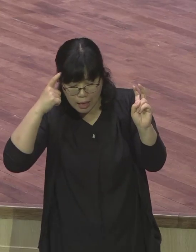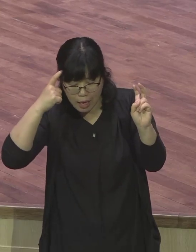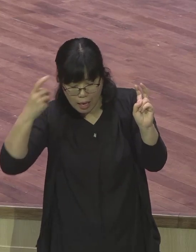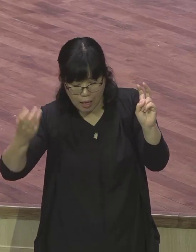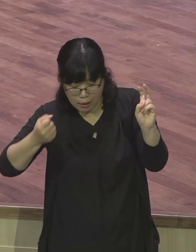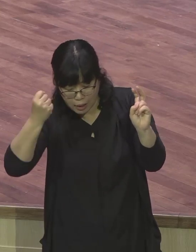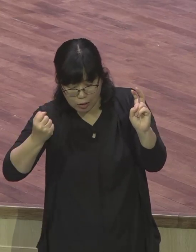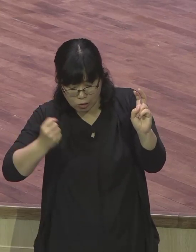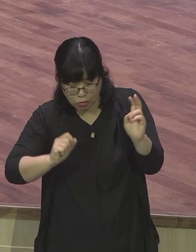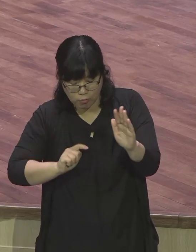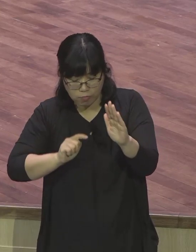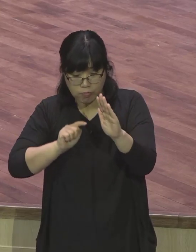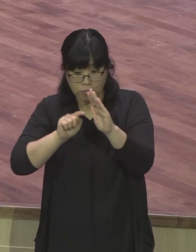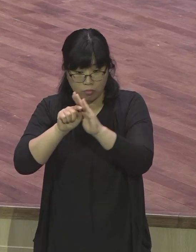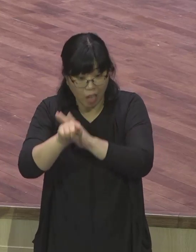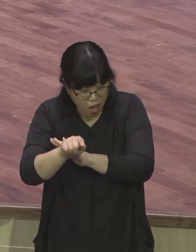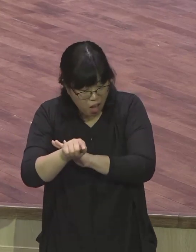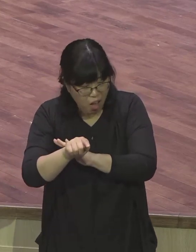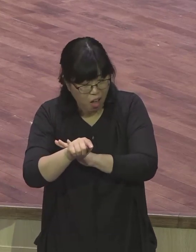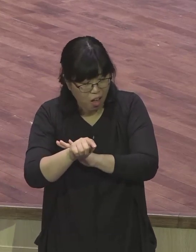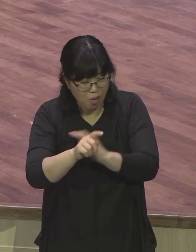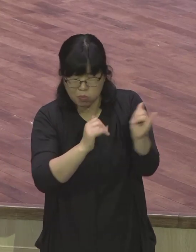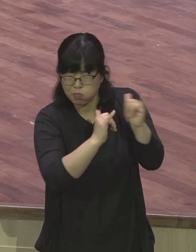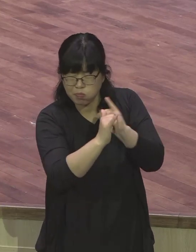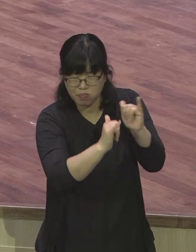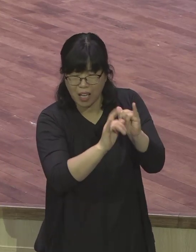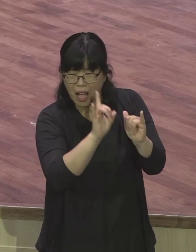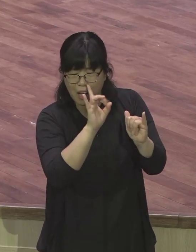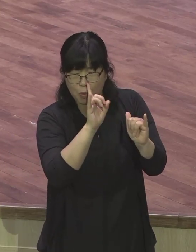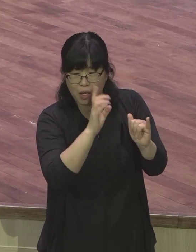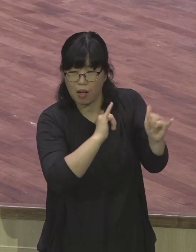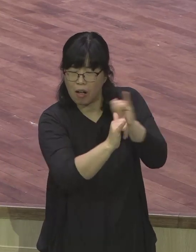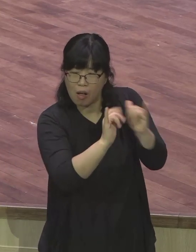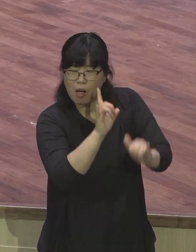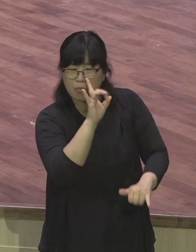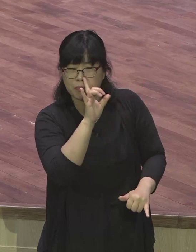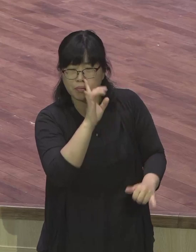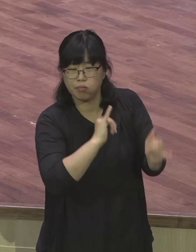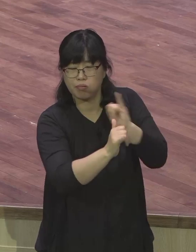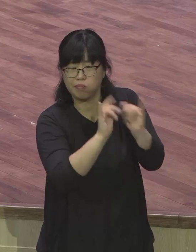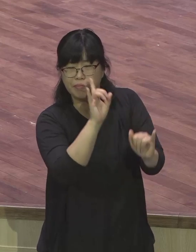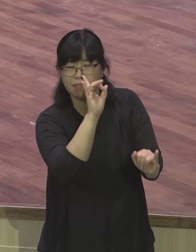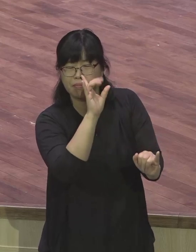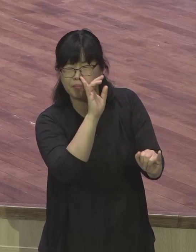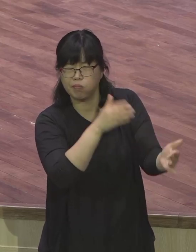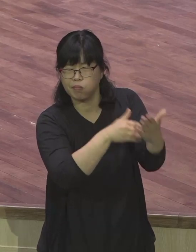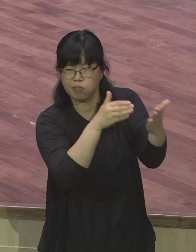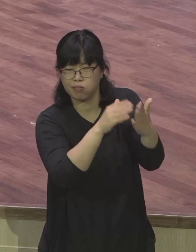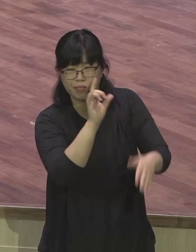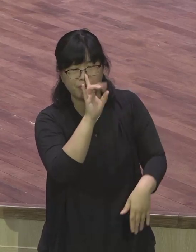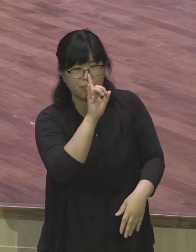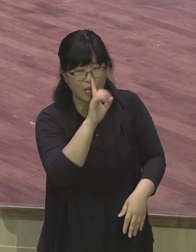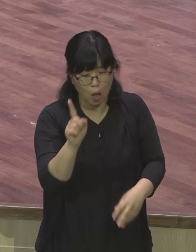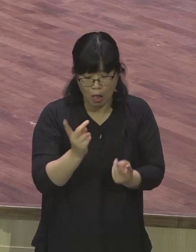아마도 하나님께서 하시는 일이겠지요 그래서 첫날 끝까지 대회장 밖에서 기다리고 있다가